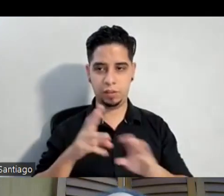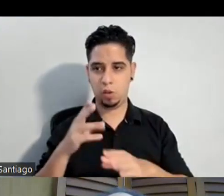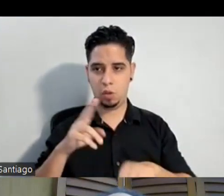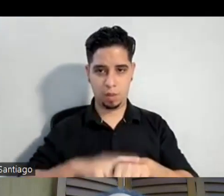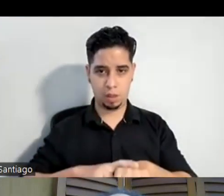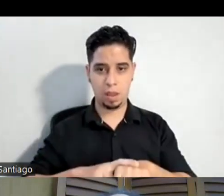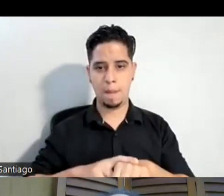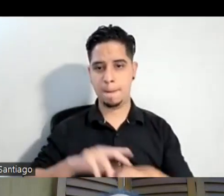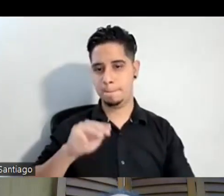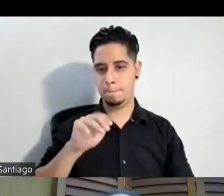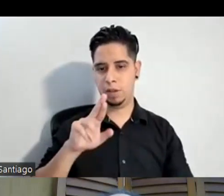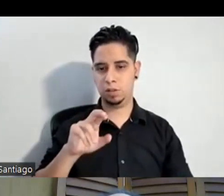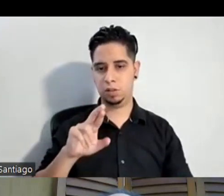Doña Rosa es esta señora pícara